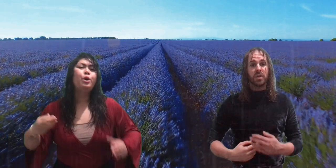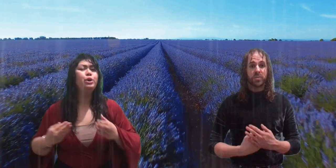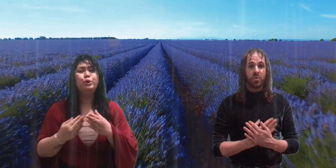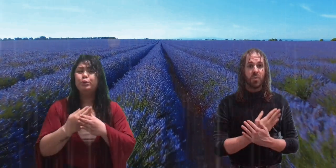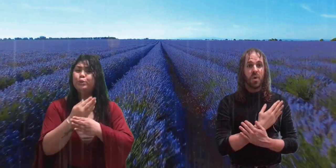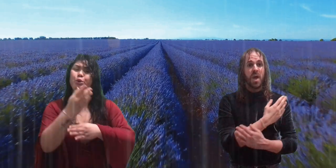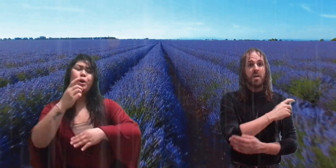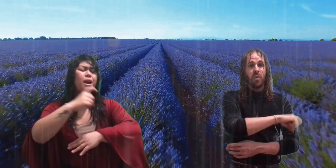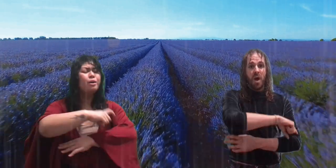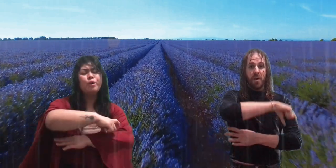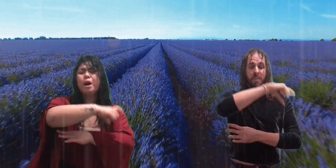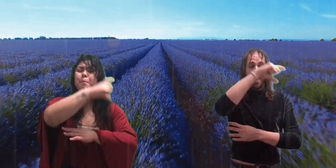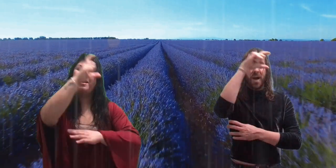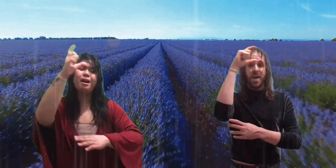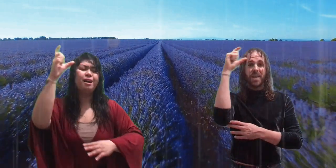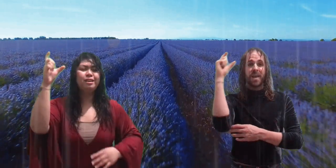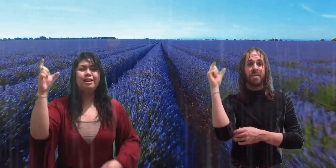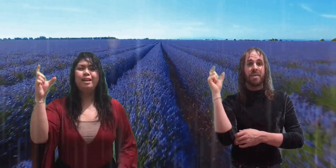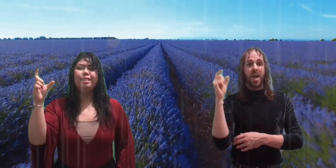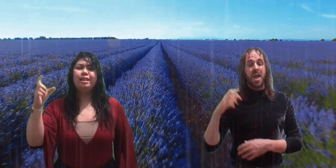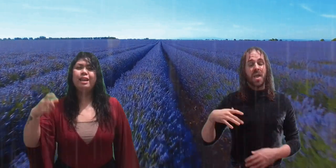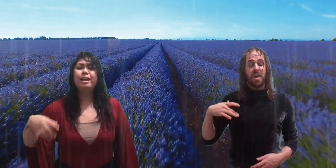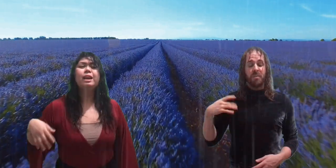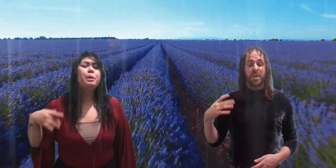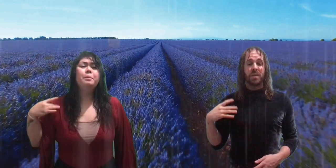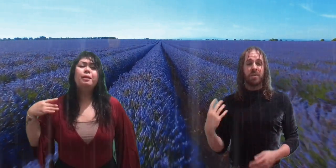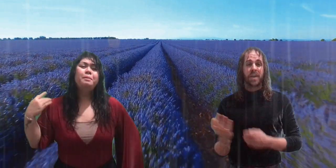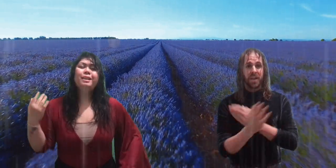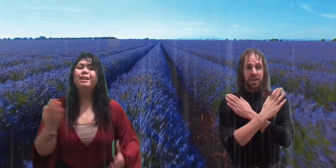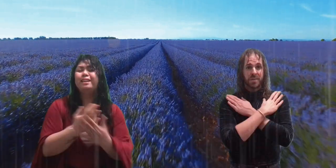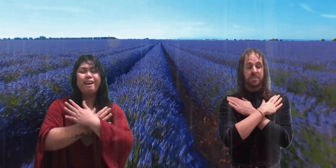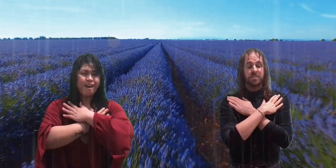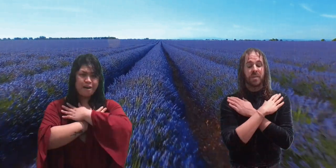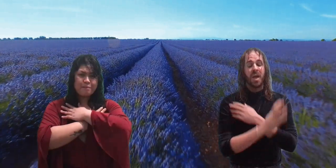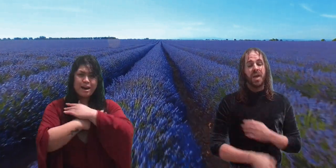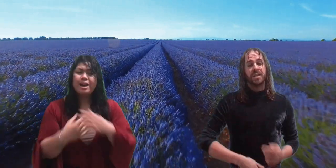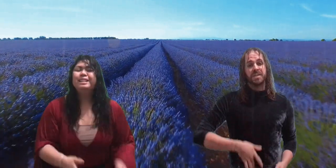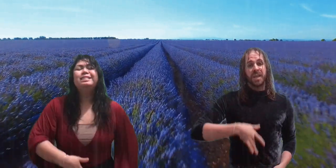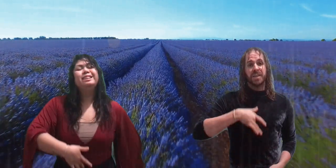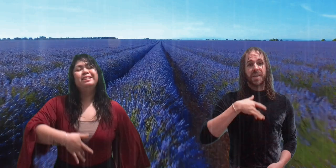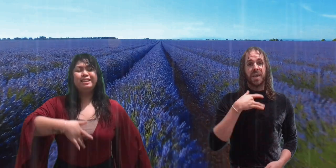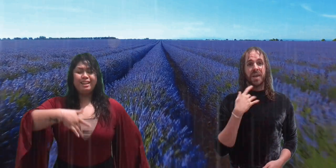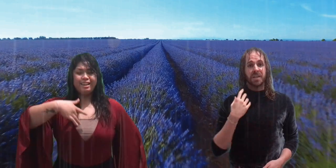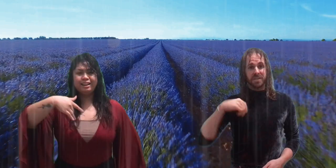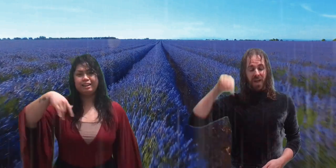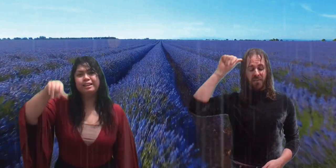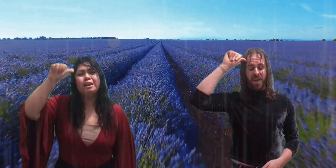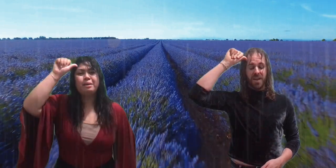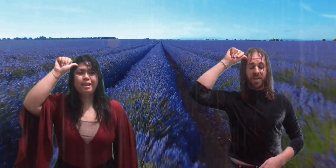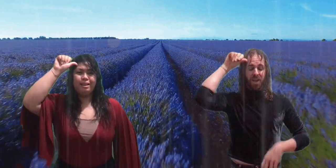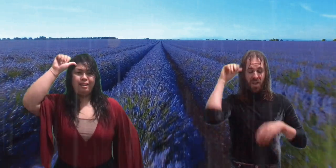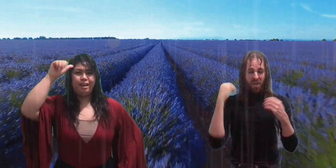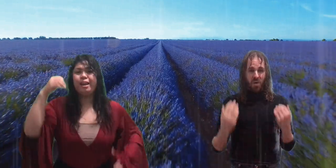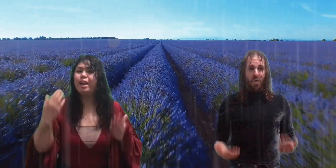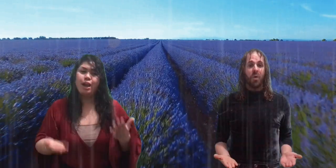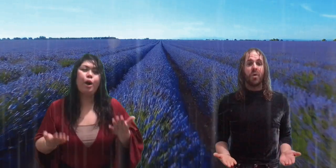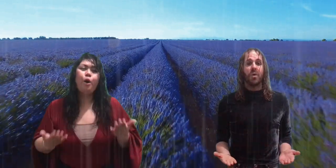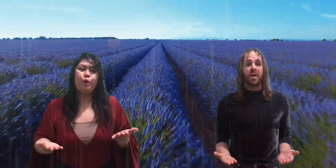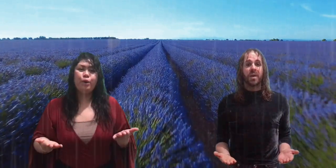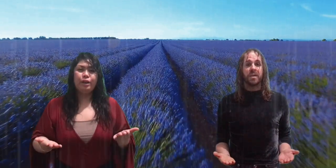un nuevo amanecer Vivir, amar, sentir y saber que hoy